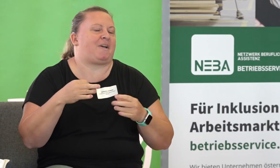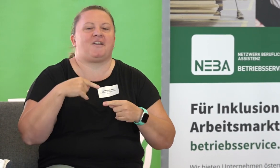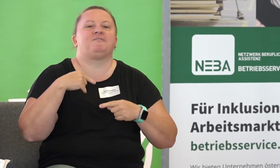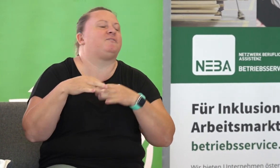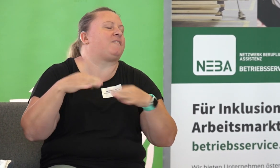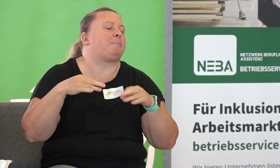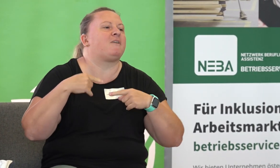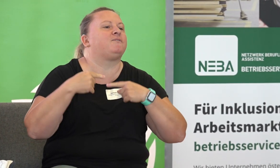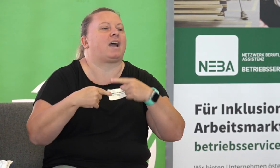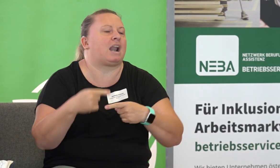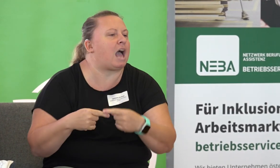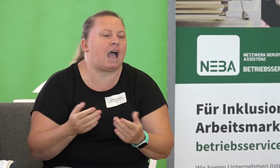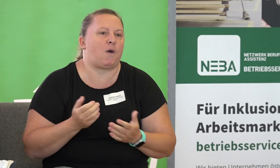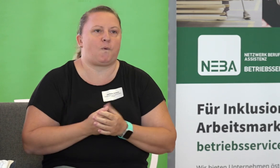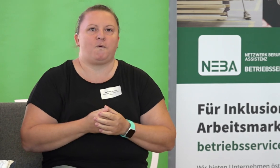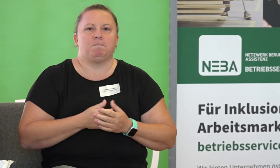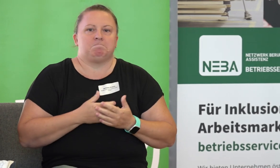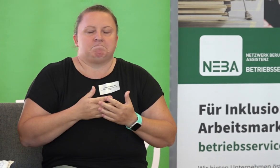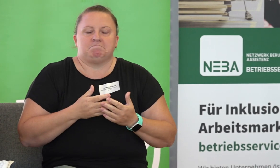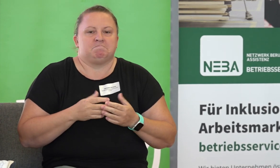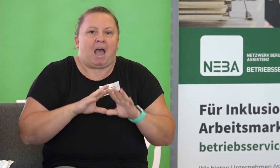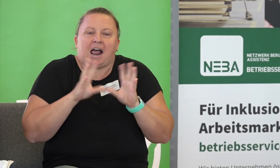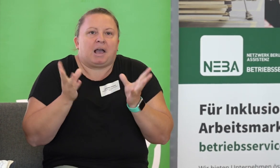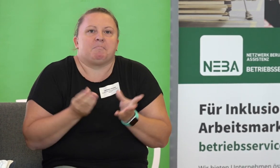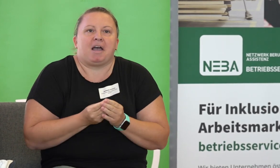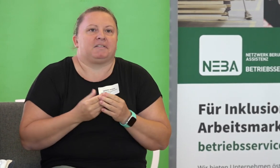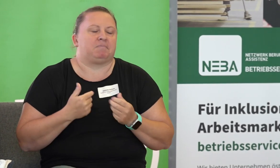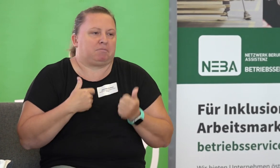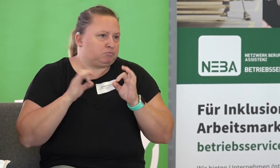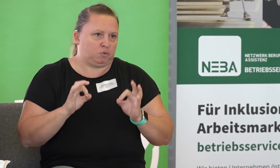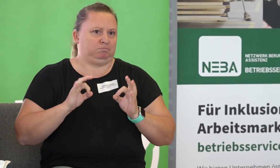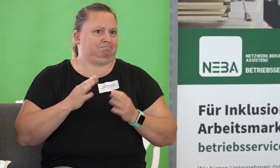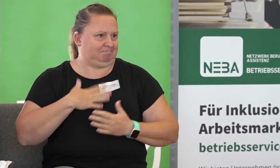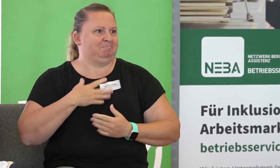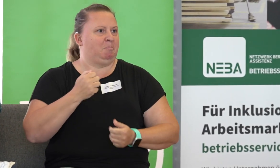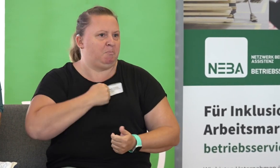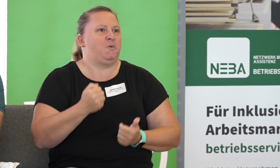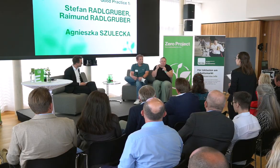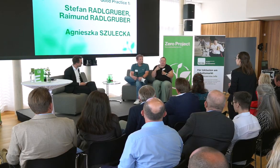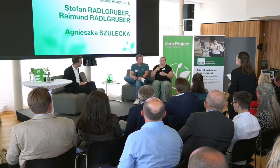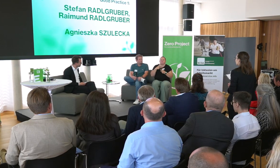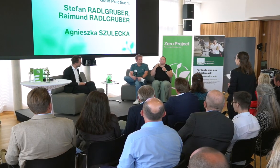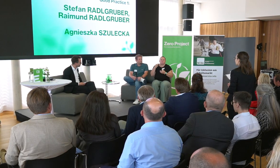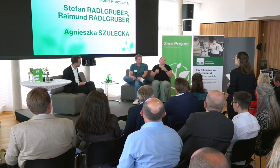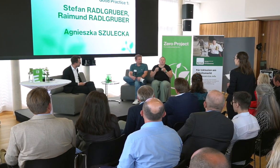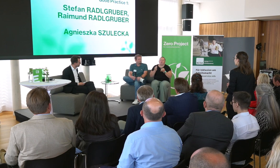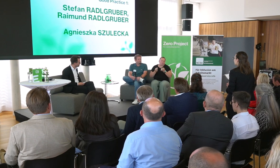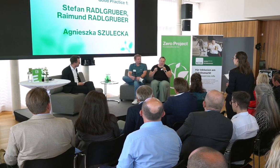Diese und jene Entwicklung hat es dann gestartet und ich habe mich immer selber mutiger gefühlt und konnte offener werden und konnte mich selber